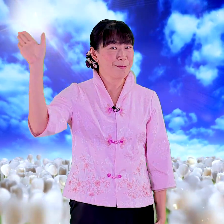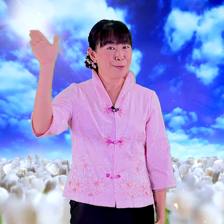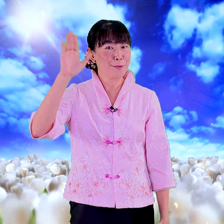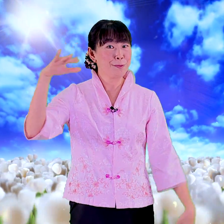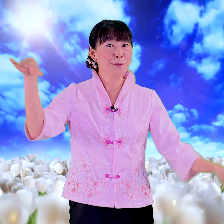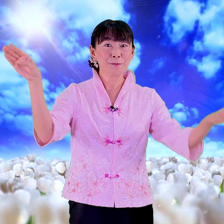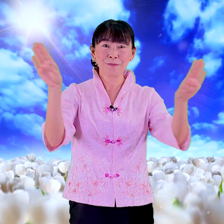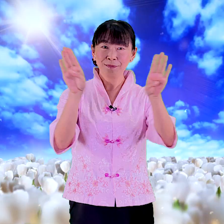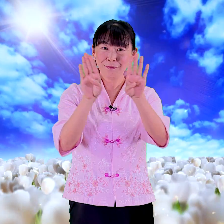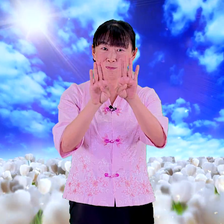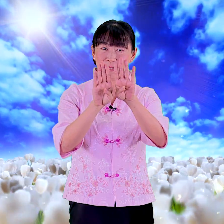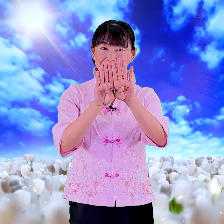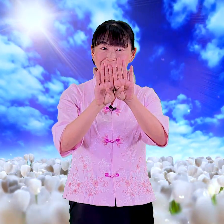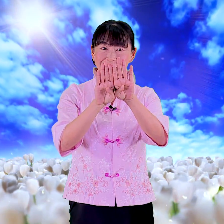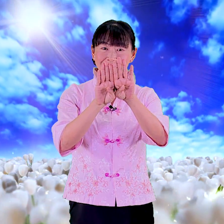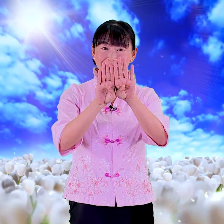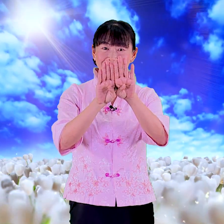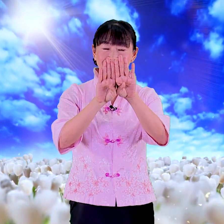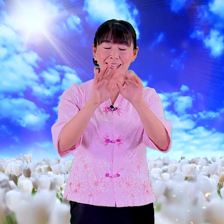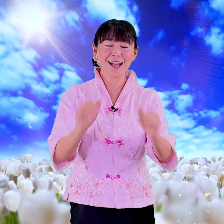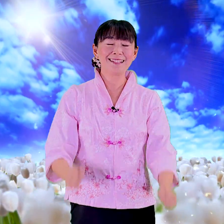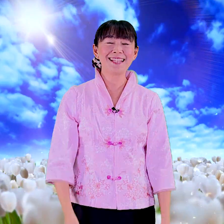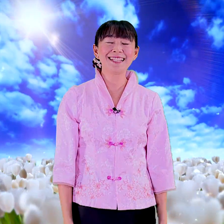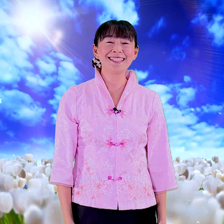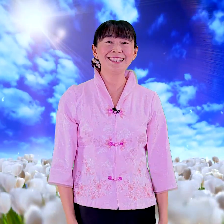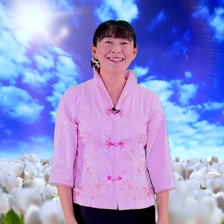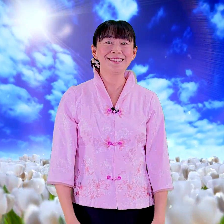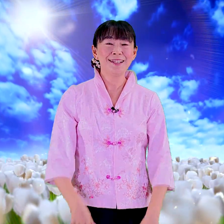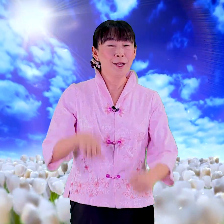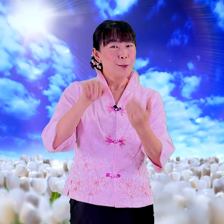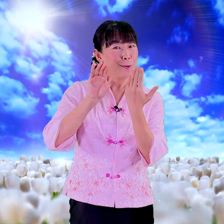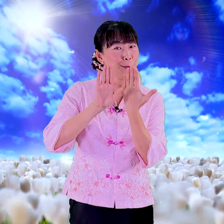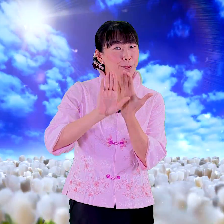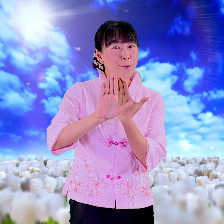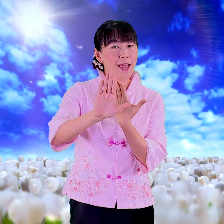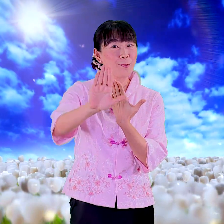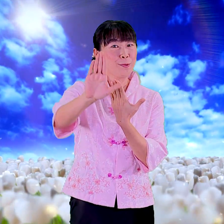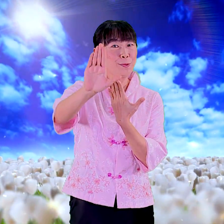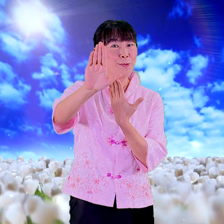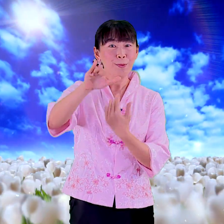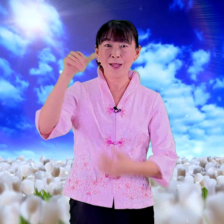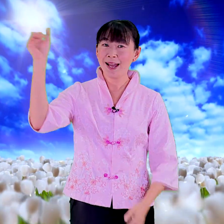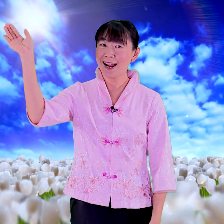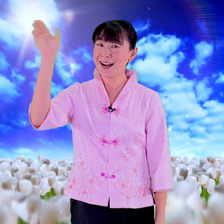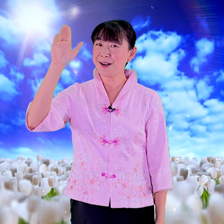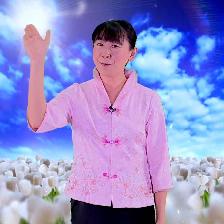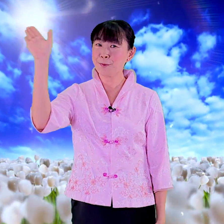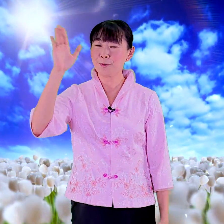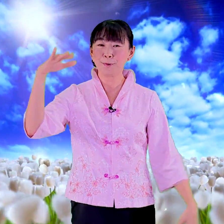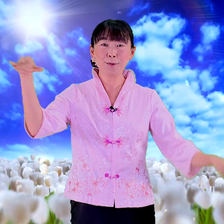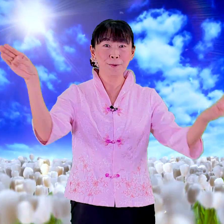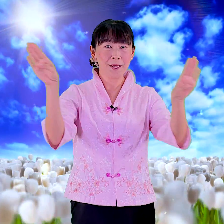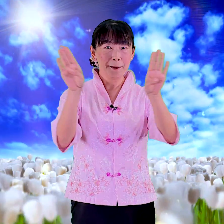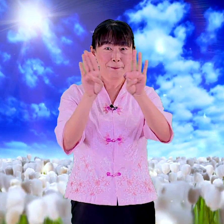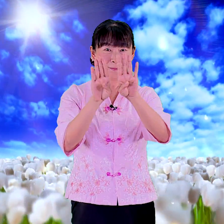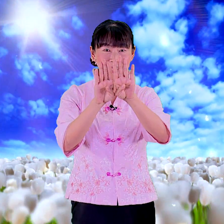不必好 再一次哦顾外户而不必